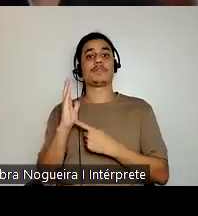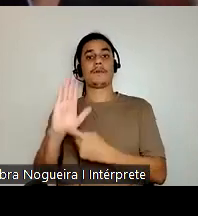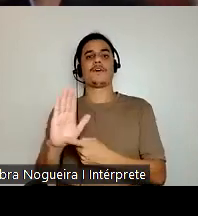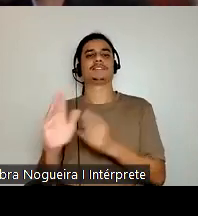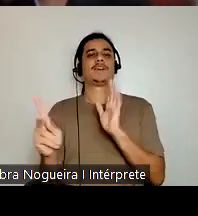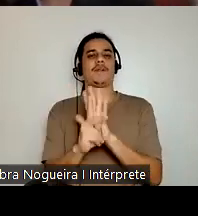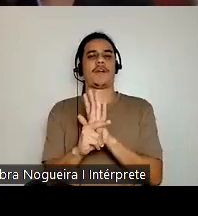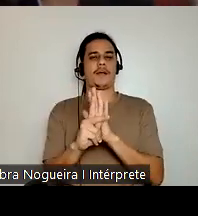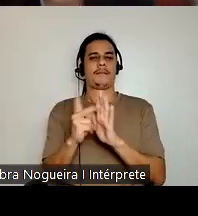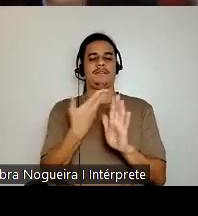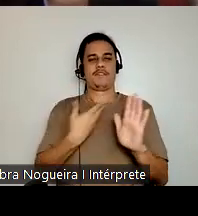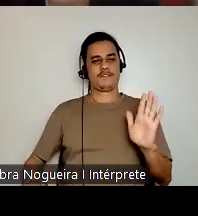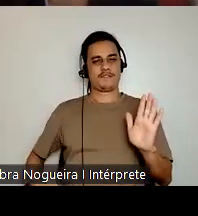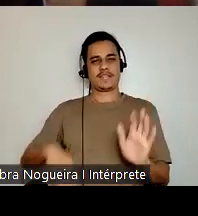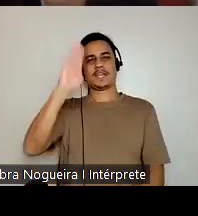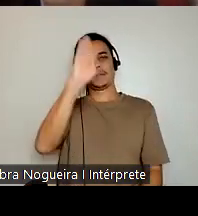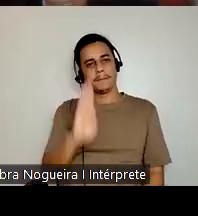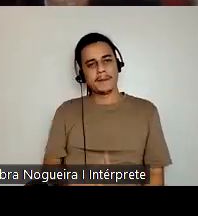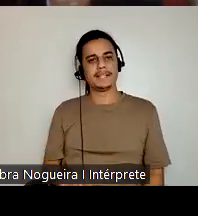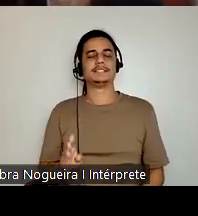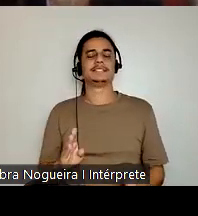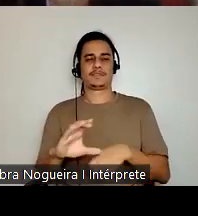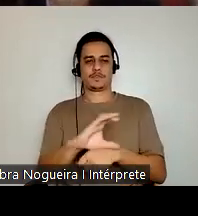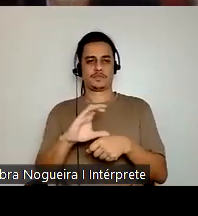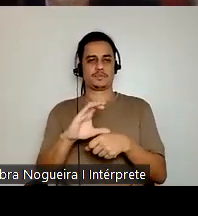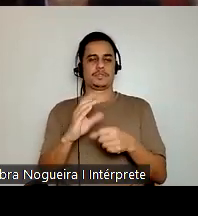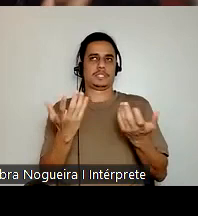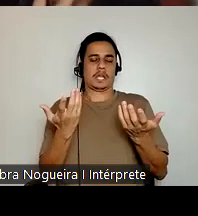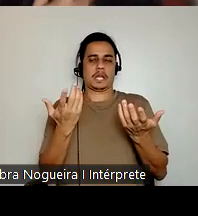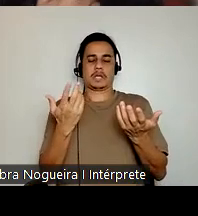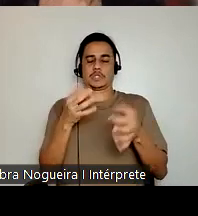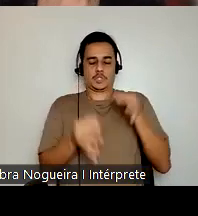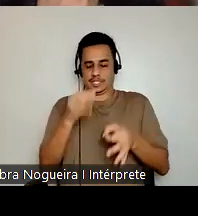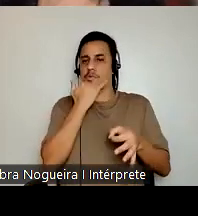brasileiro reconhecendo o judiciário, reconhecendo